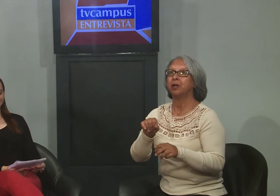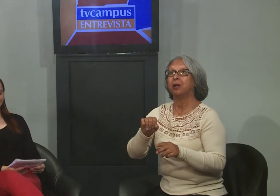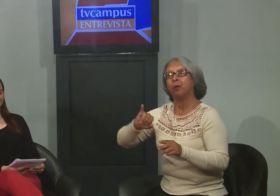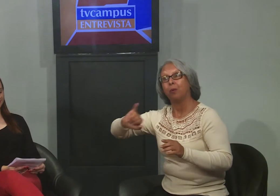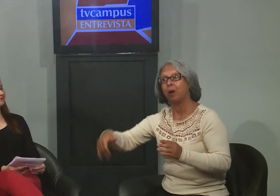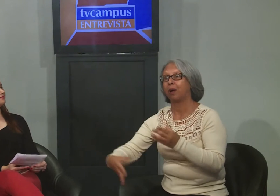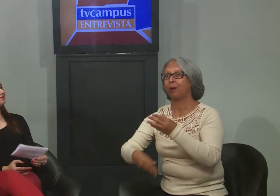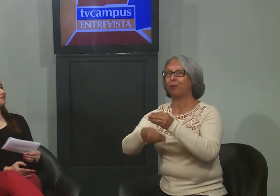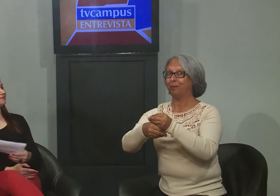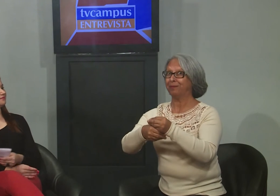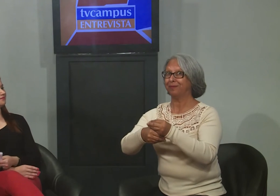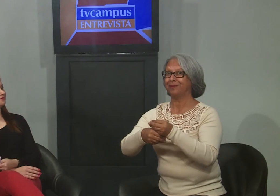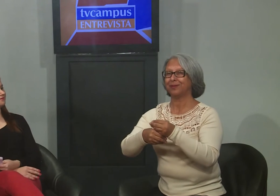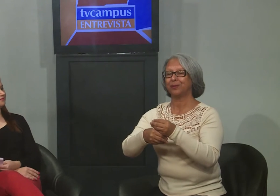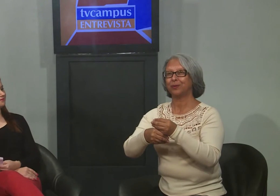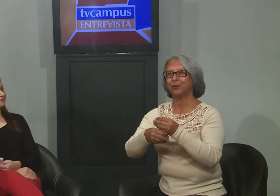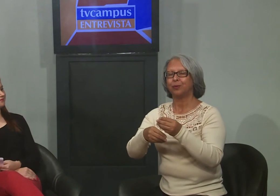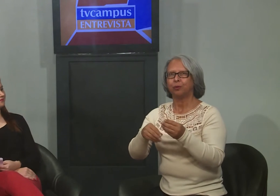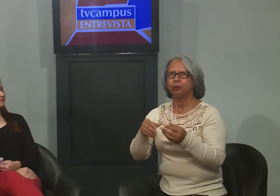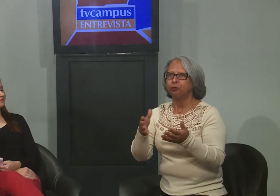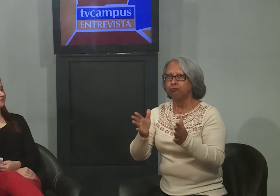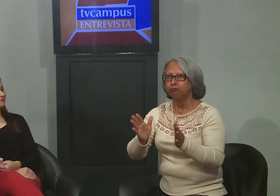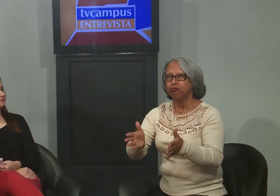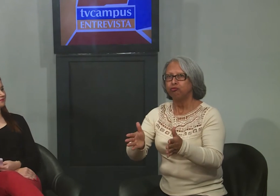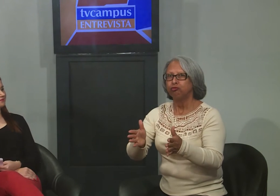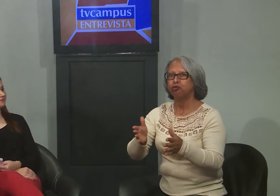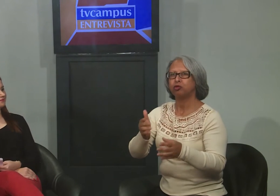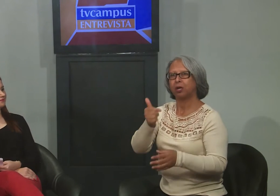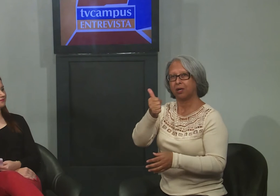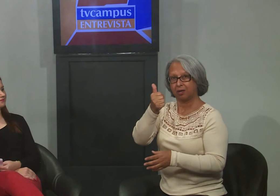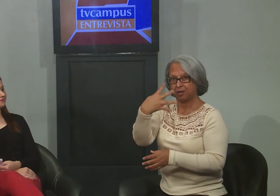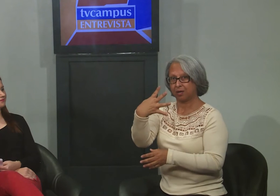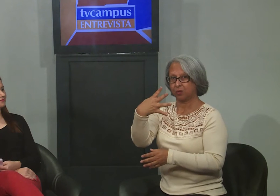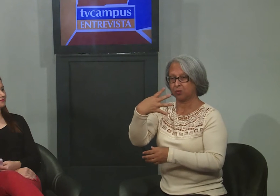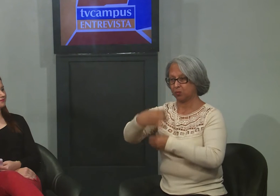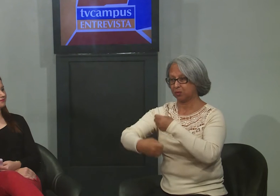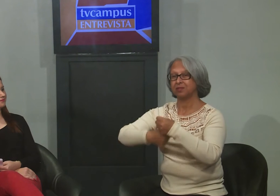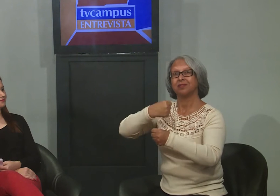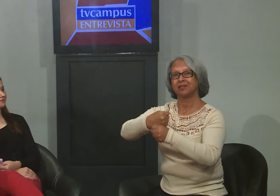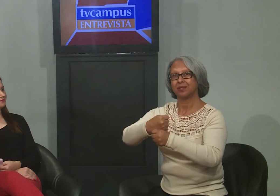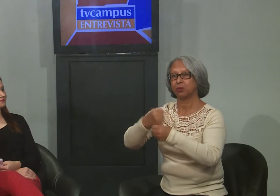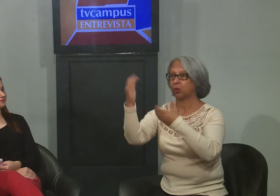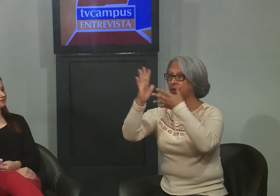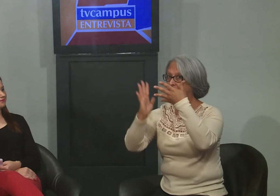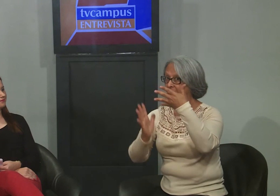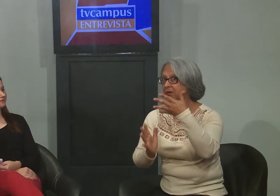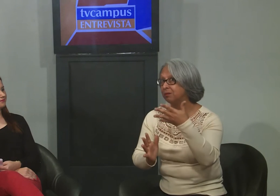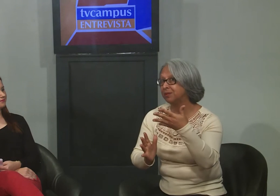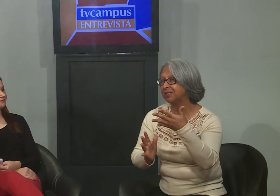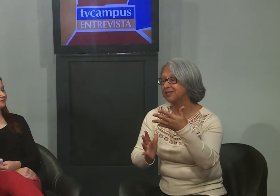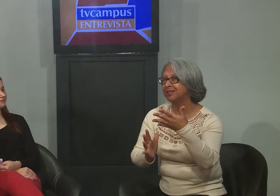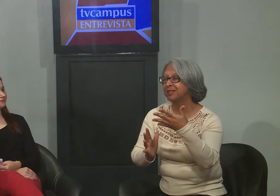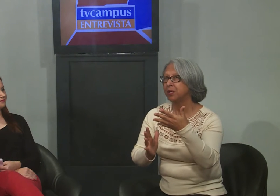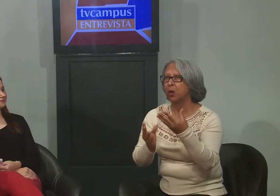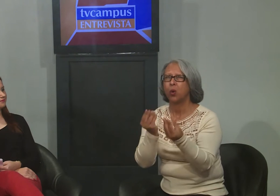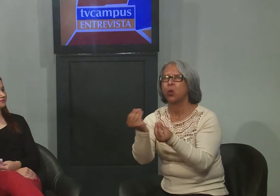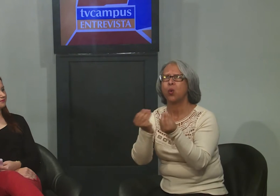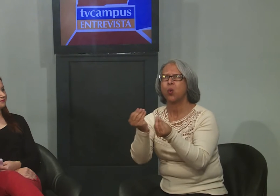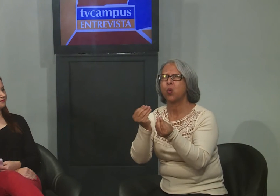importante. Então, complementando isso, já há 14 anos a língua de